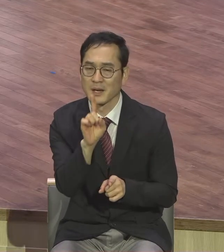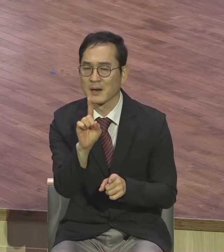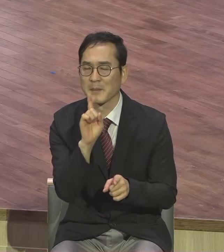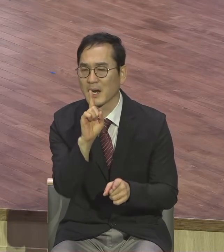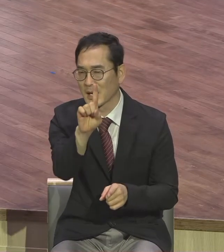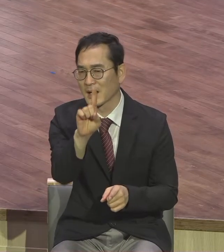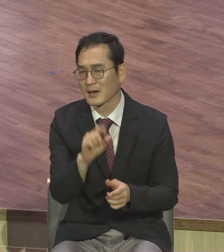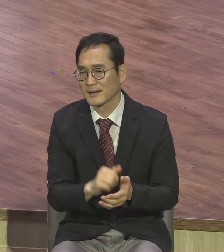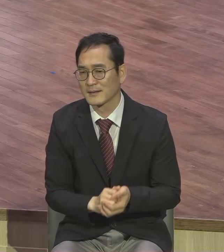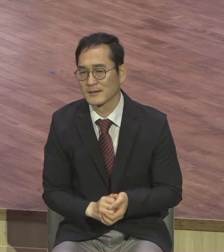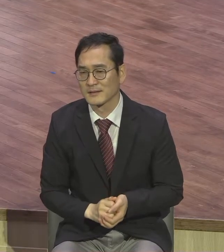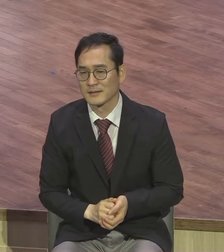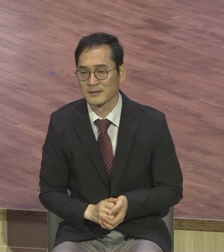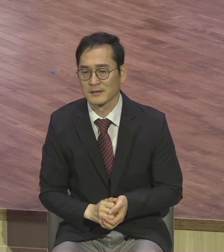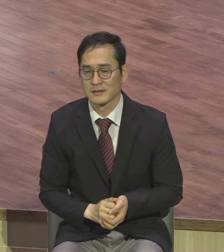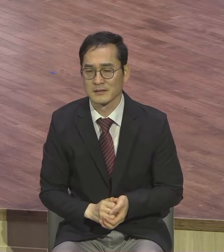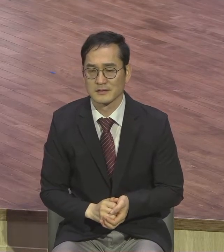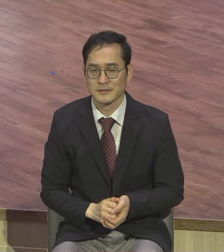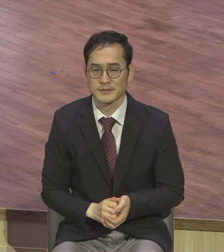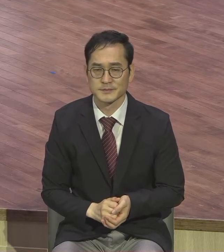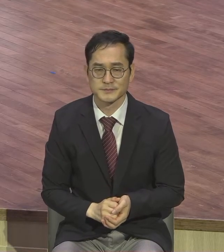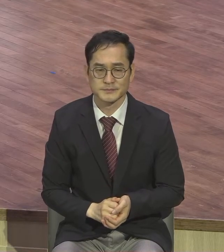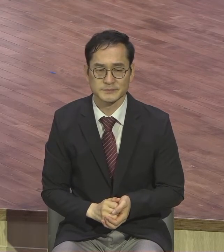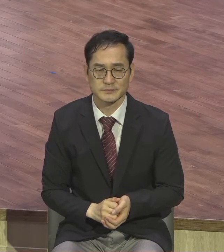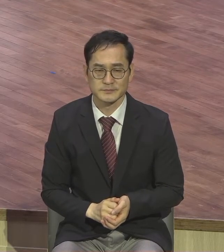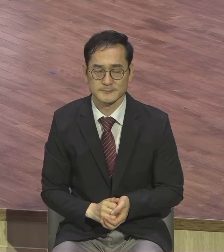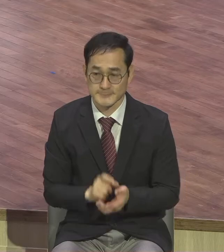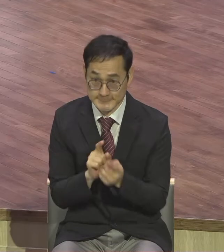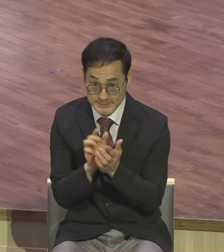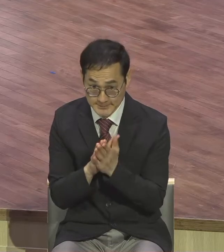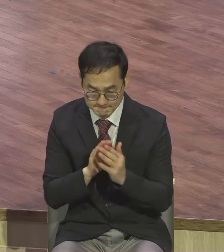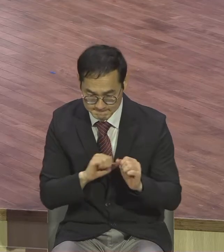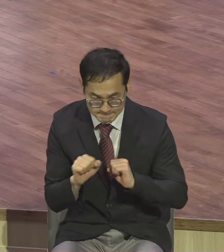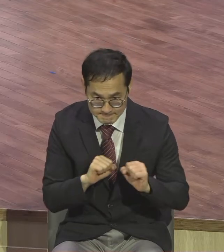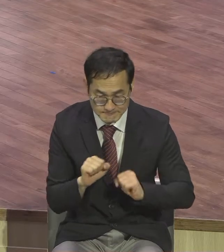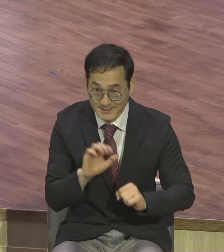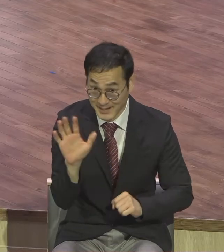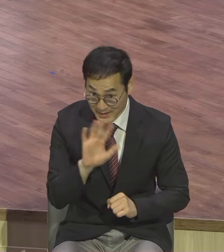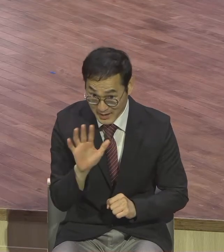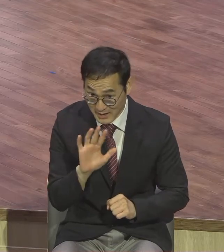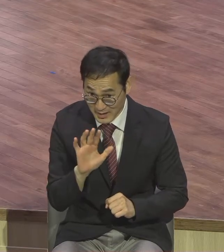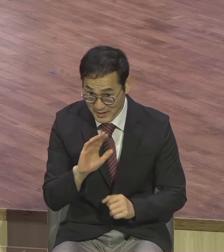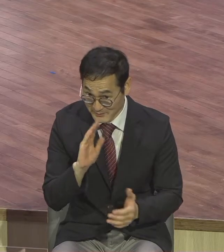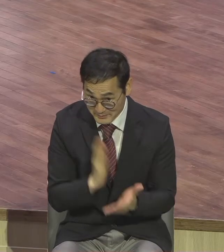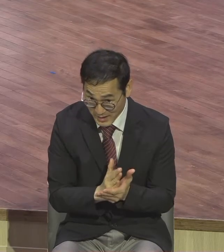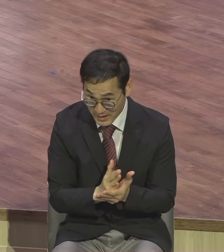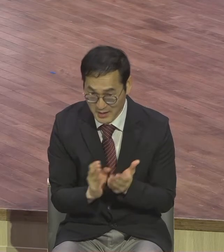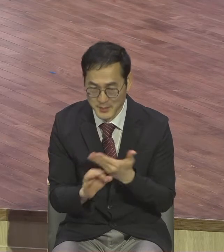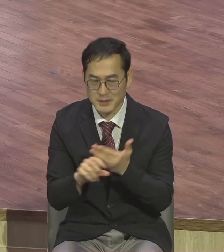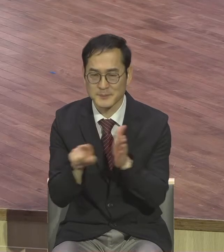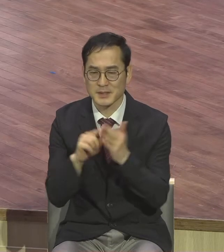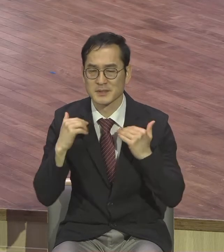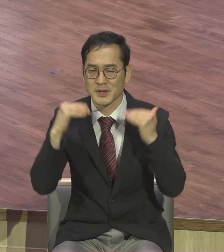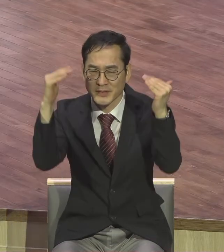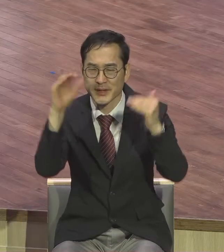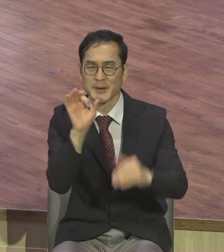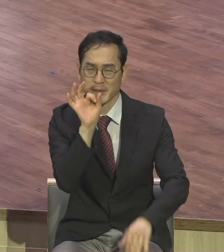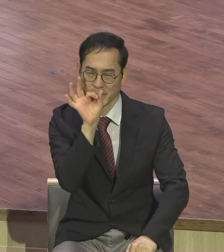형식적으로 산단 말이에요. 적용하지 않아 하면 절대 믿음 성장하지 않습니다. 사실 제가